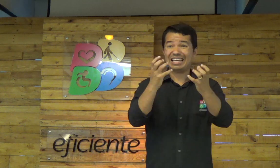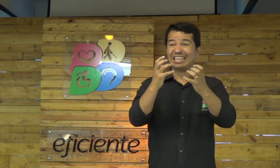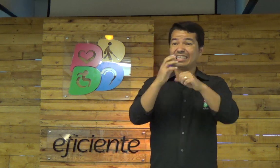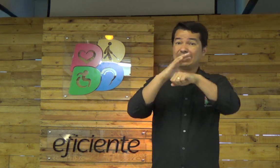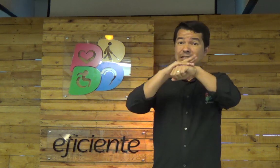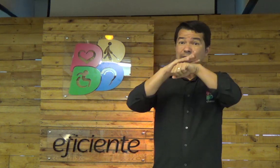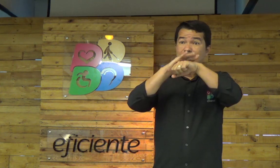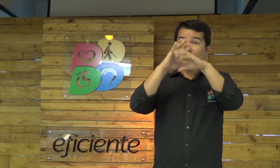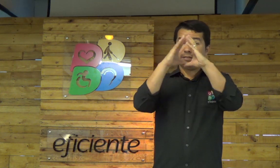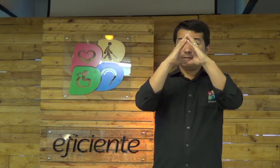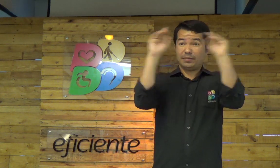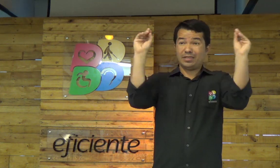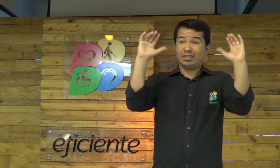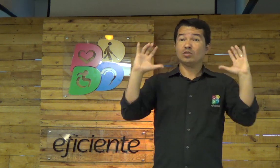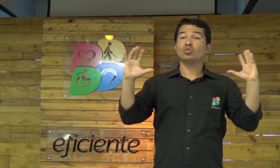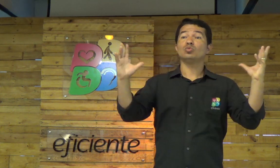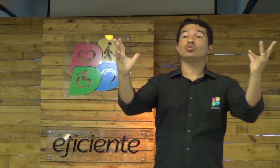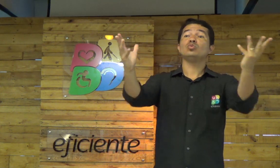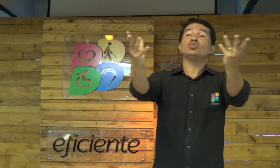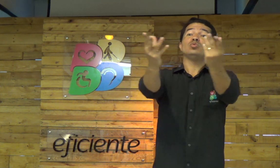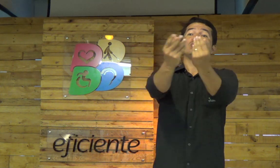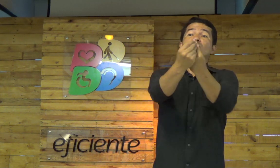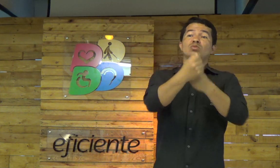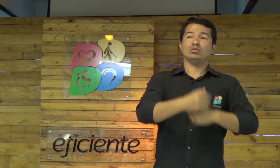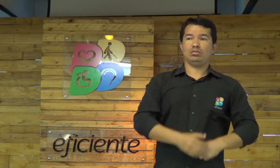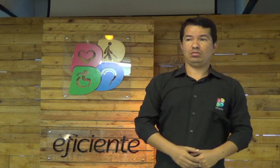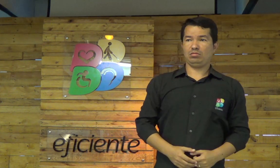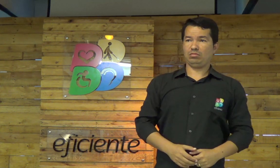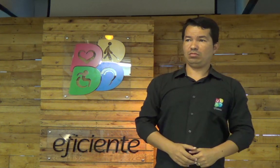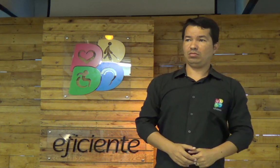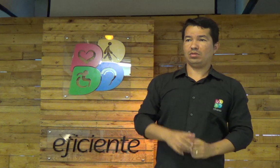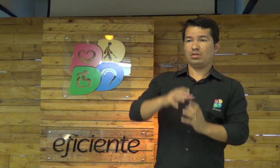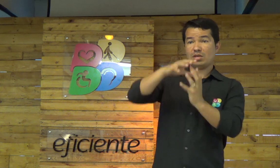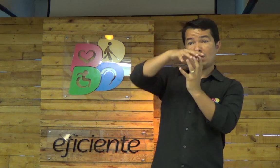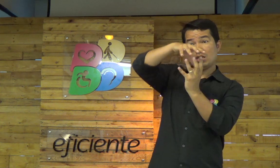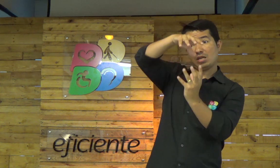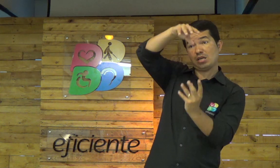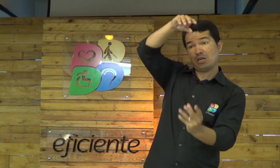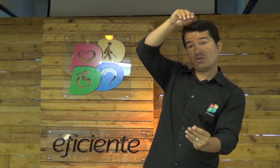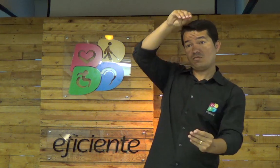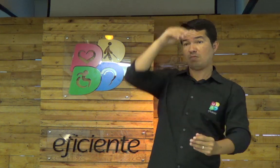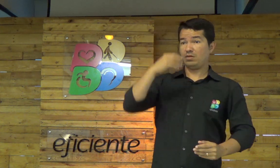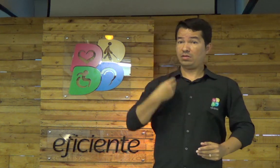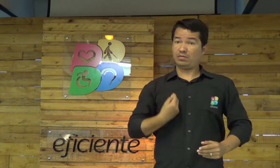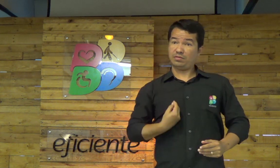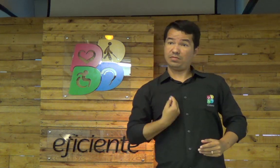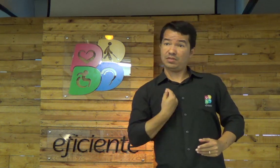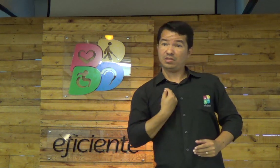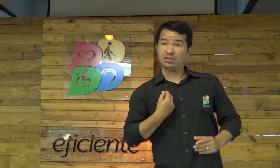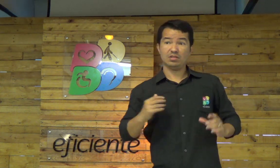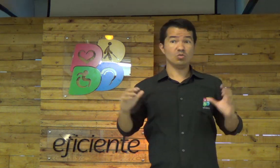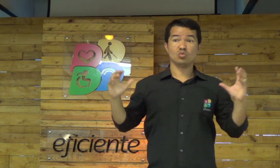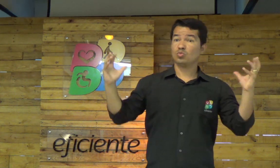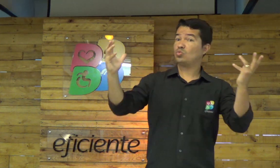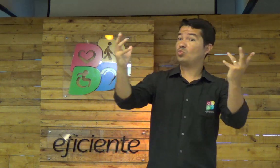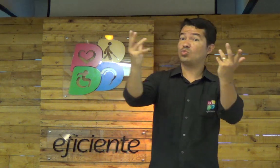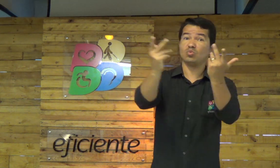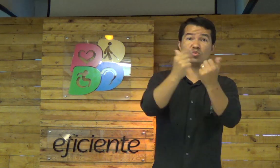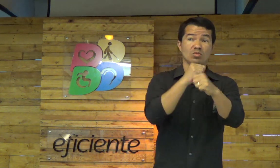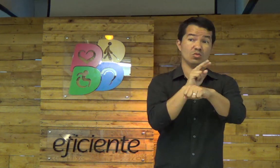Jesus, Ele quer dar cura para todas essas coisas. Para a sua alma, para a sua